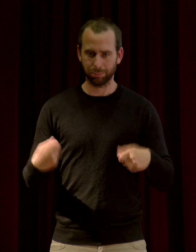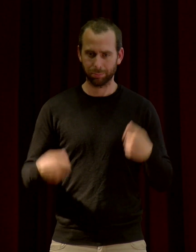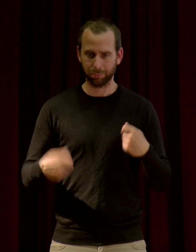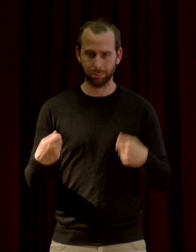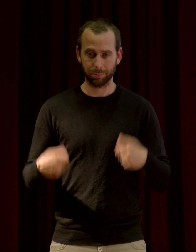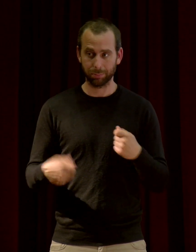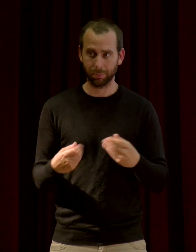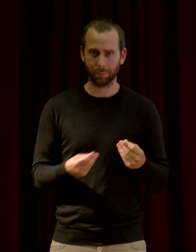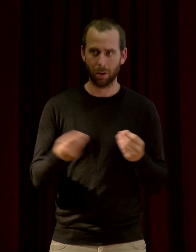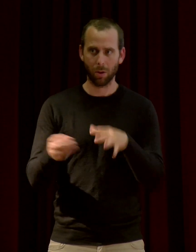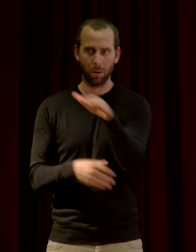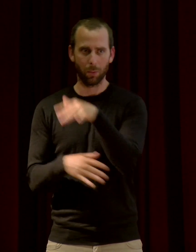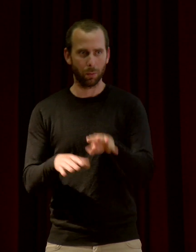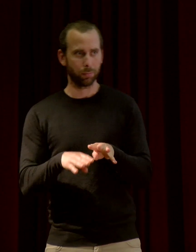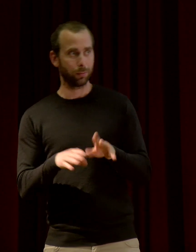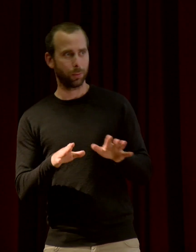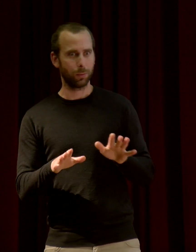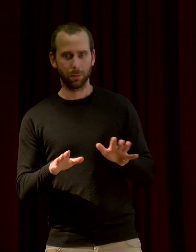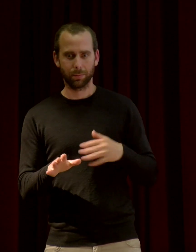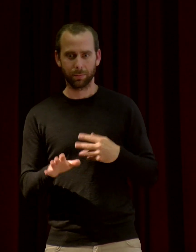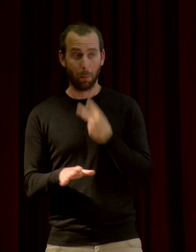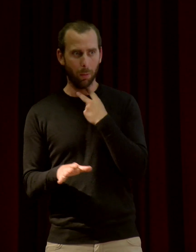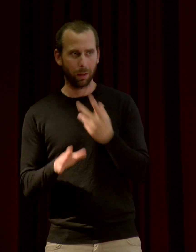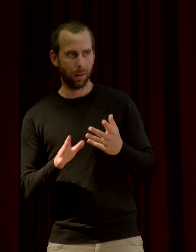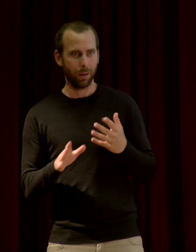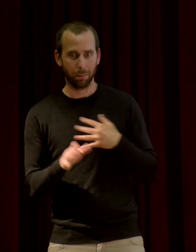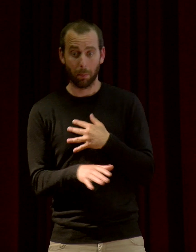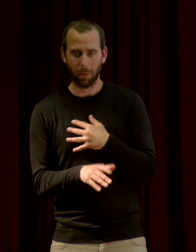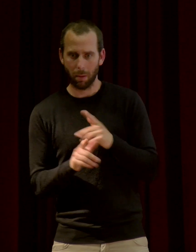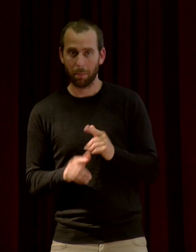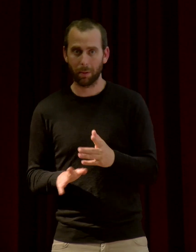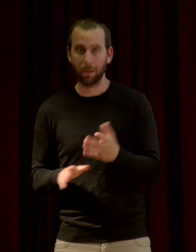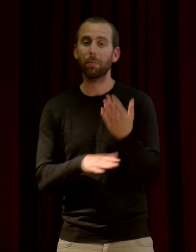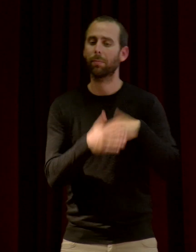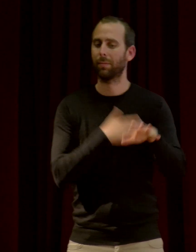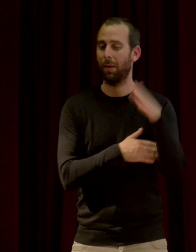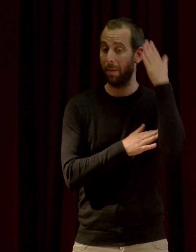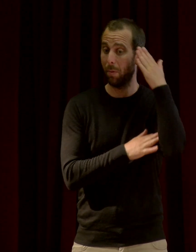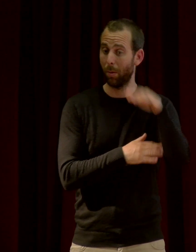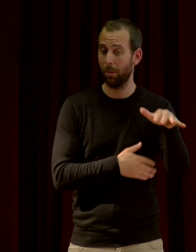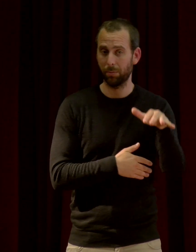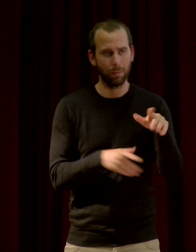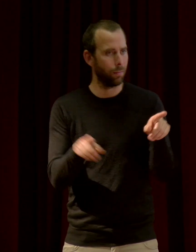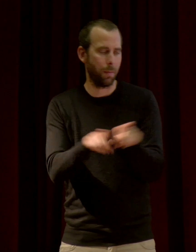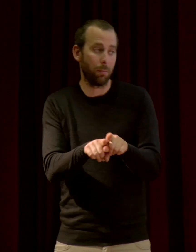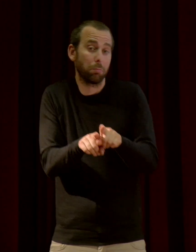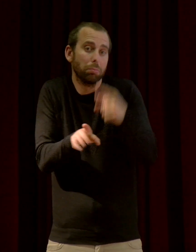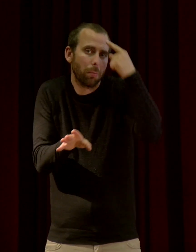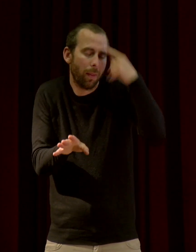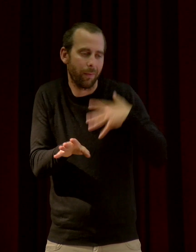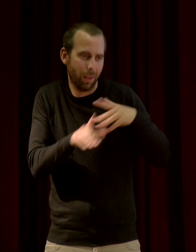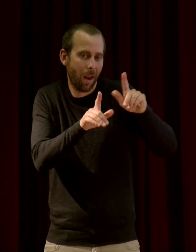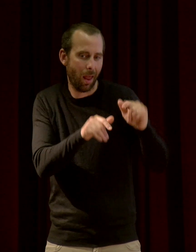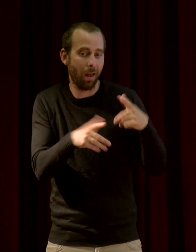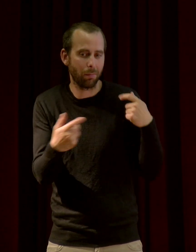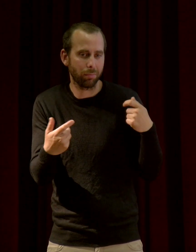d'immobilisation de l'adversaire. Et je pense que ça existe également chez les animaux. Donc, ce type de son, il est